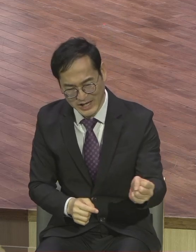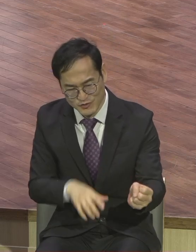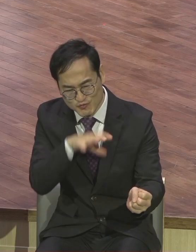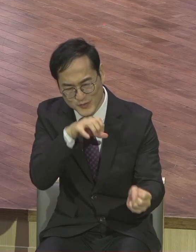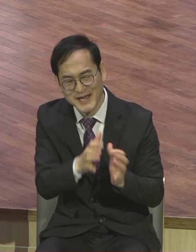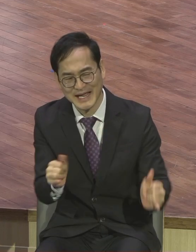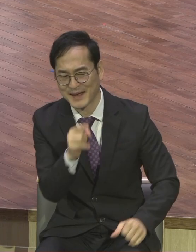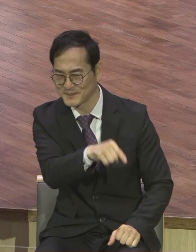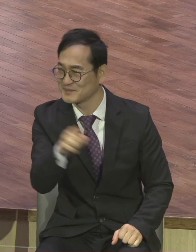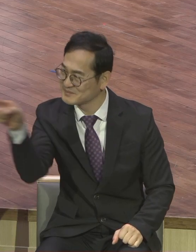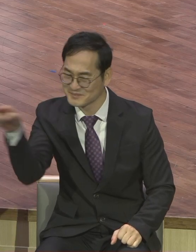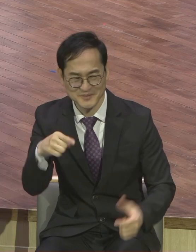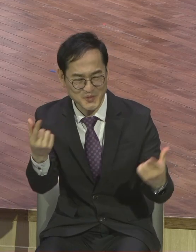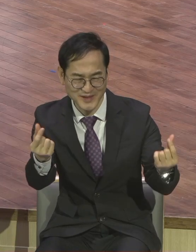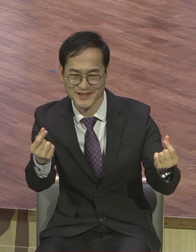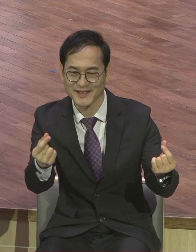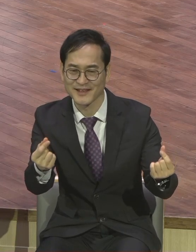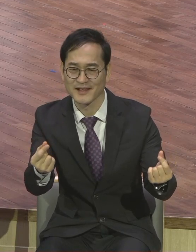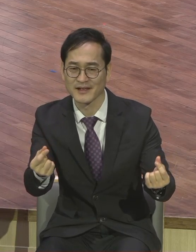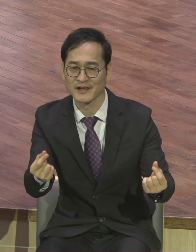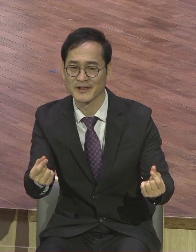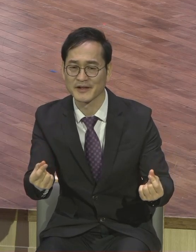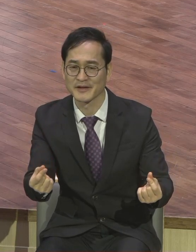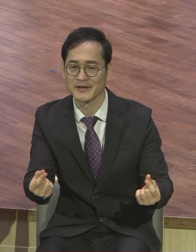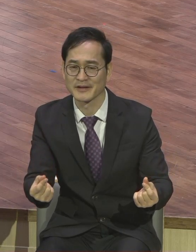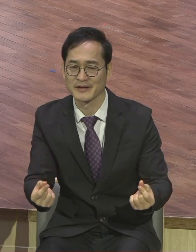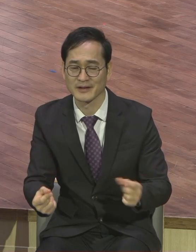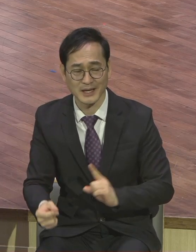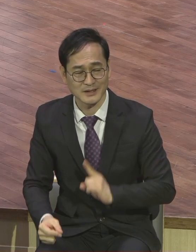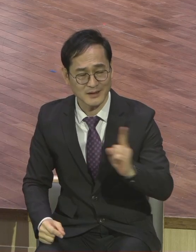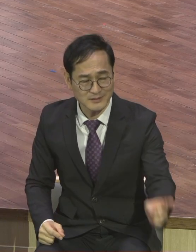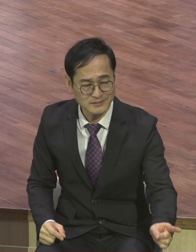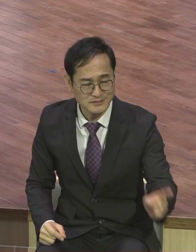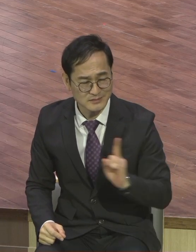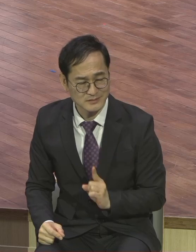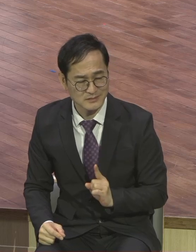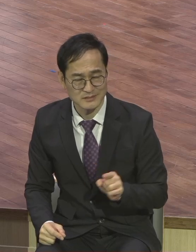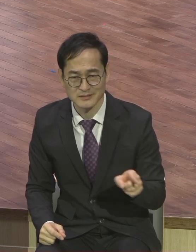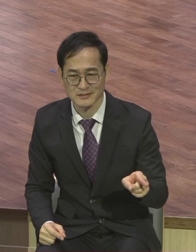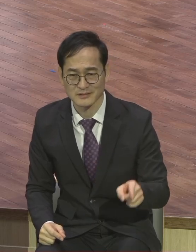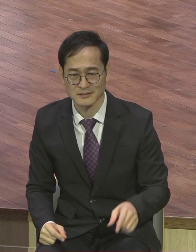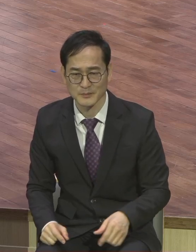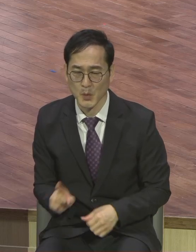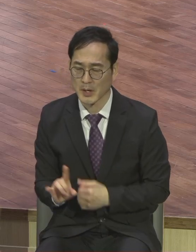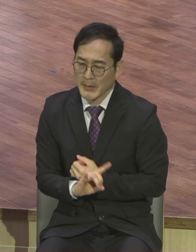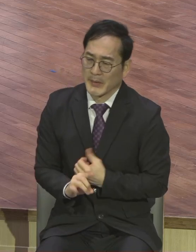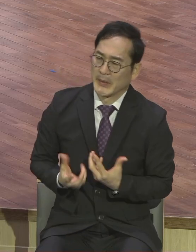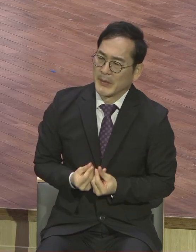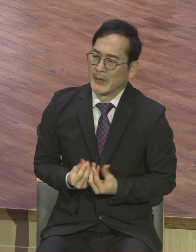달란트 받은 자의 비참을 아십니까 핑계 시크 안되는데 먹어줍니까